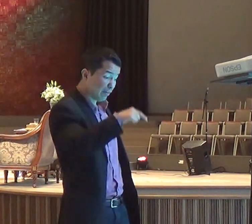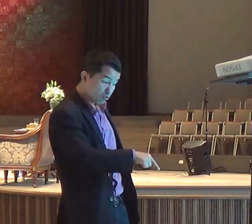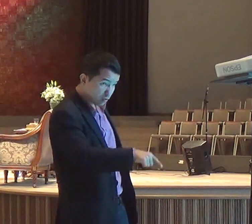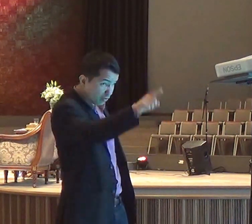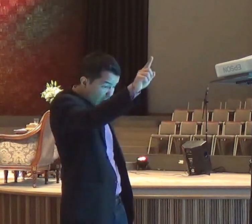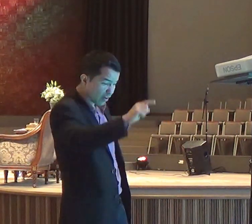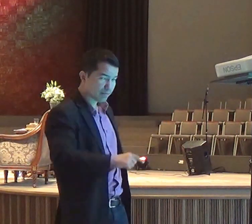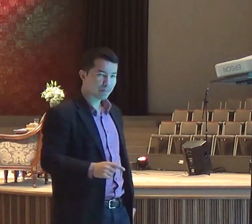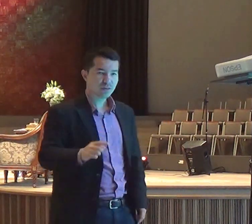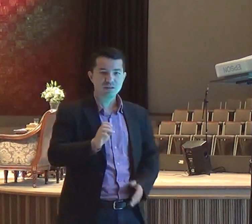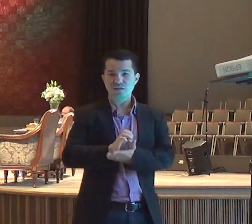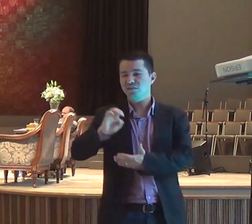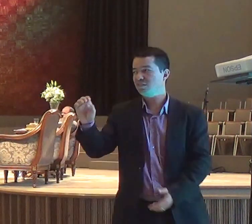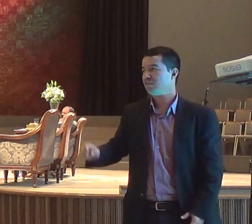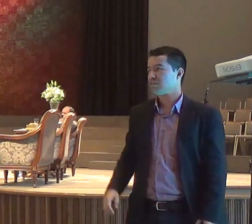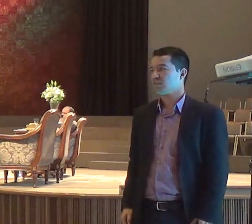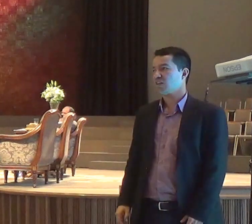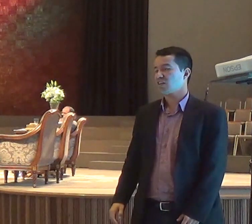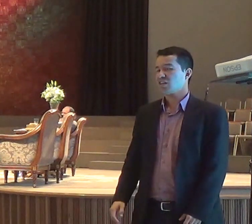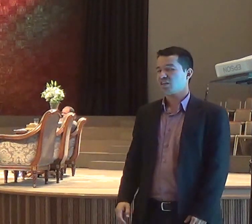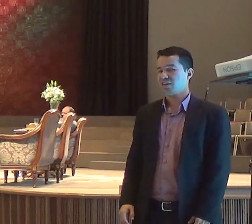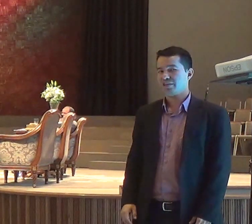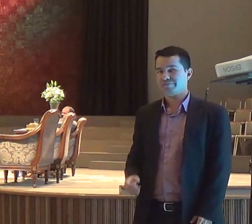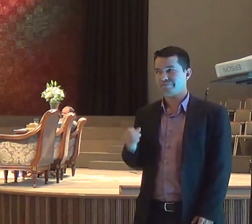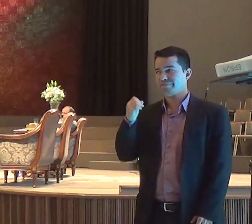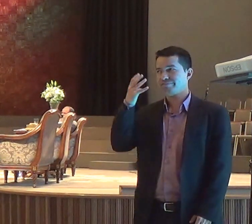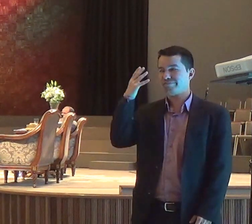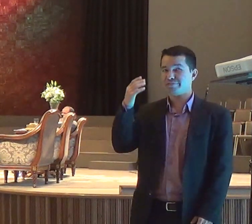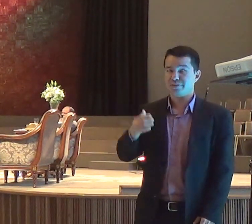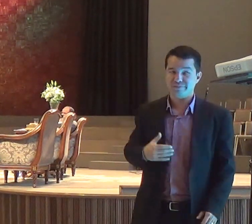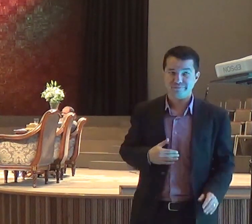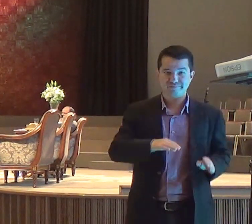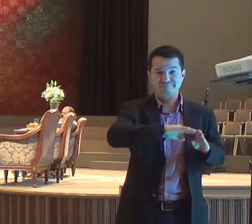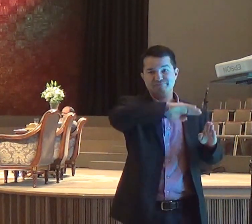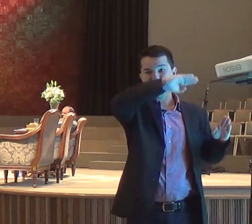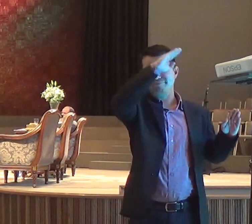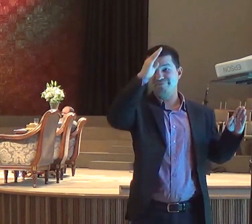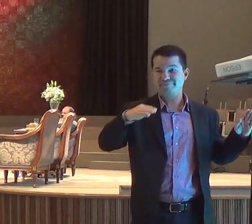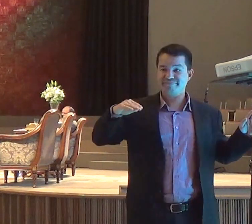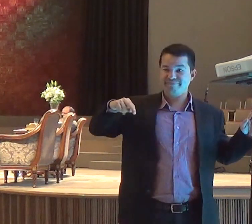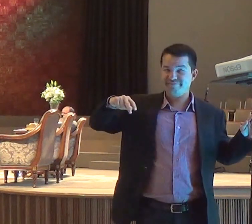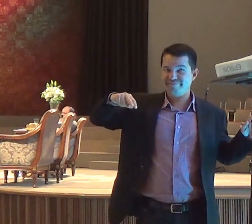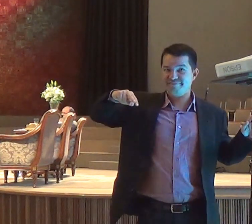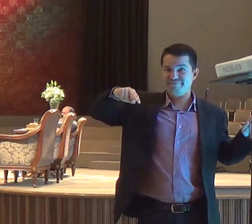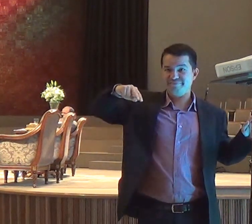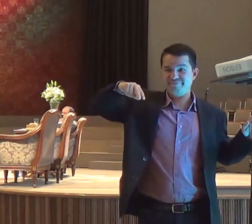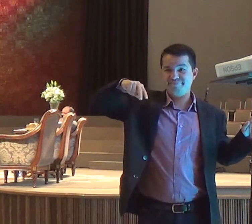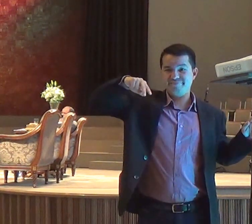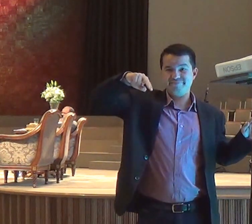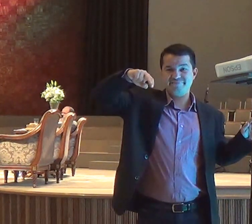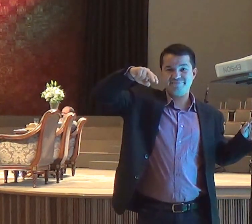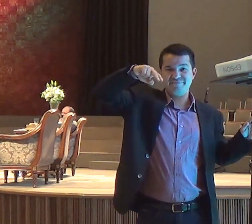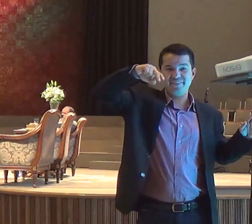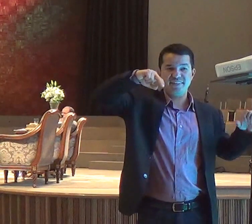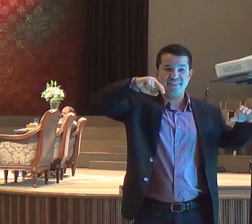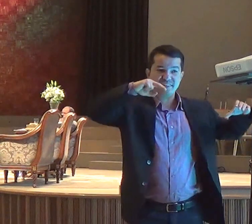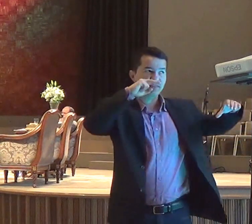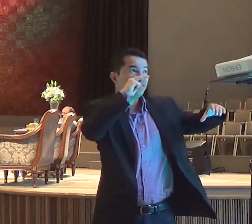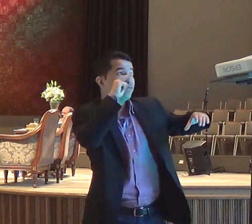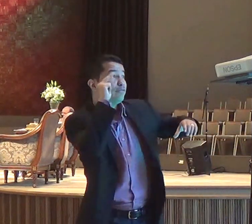E lá em Horebe, ele se esconde numa caverna, coisas tremendas, começam a acontecer, ele não